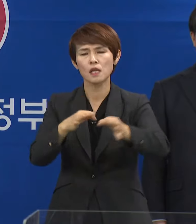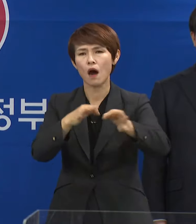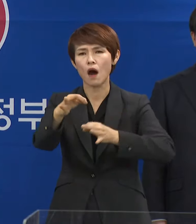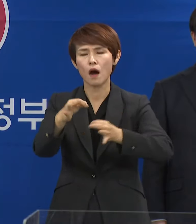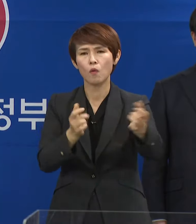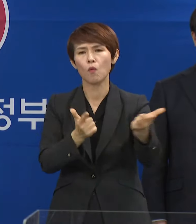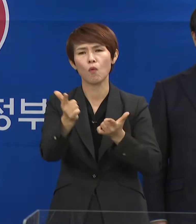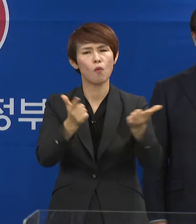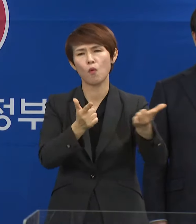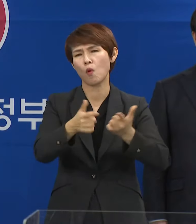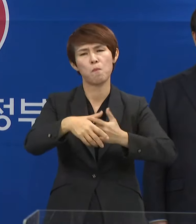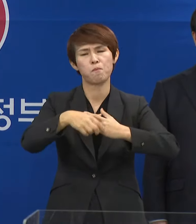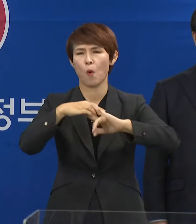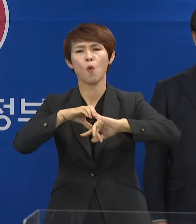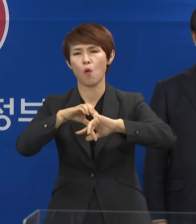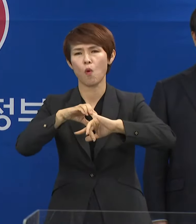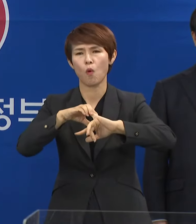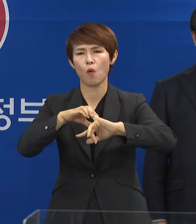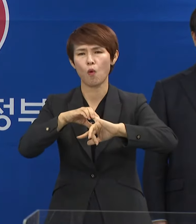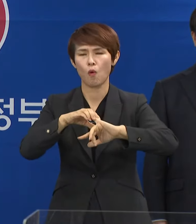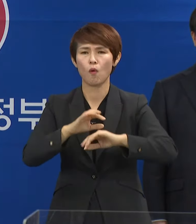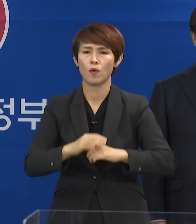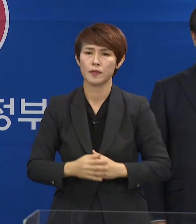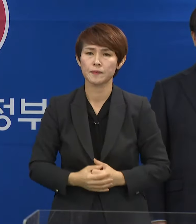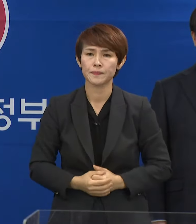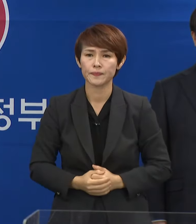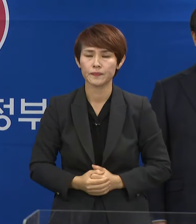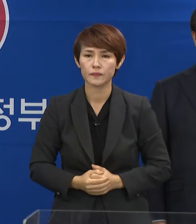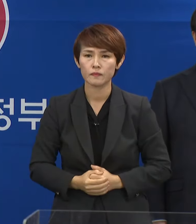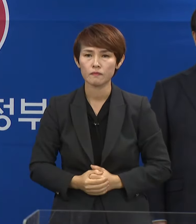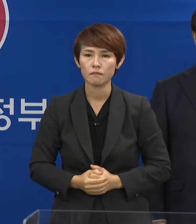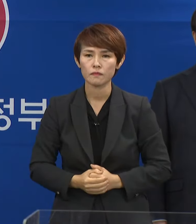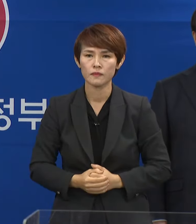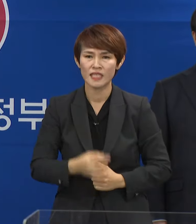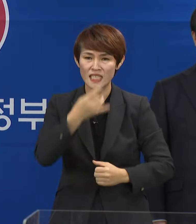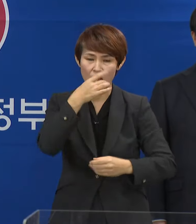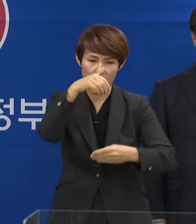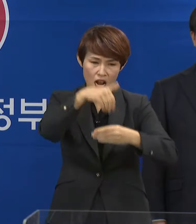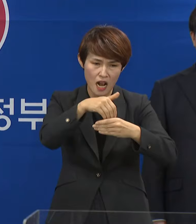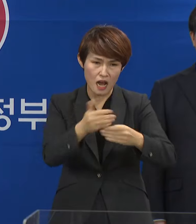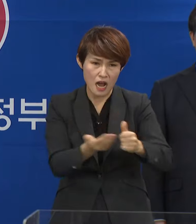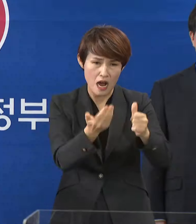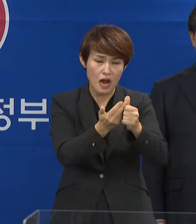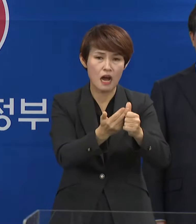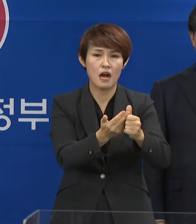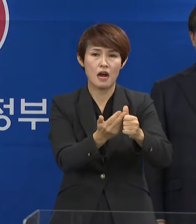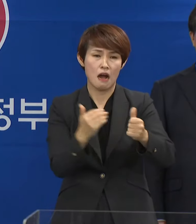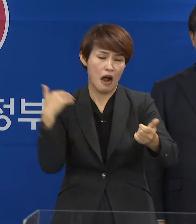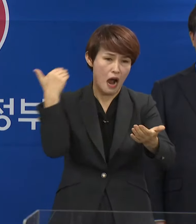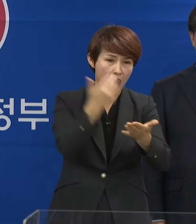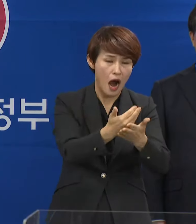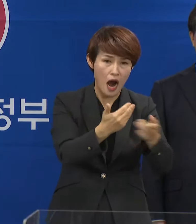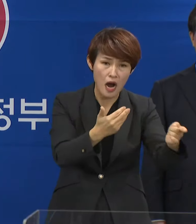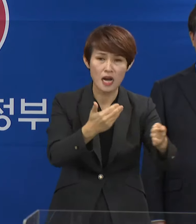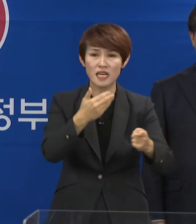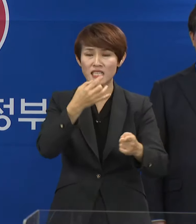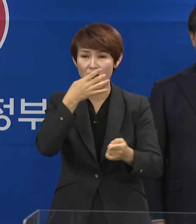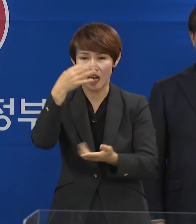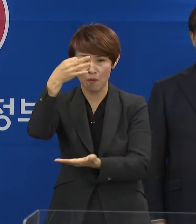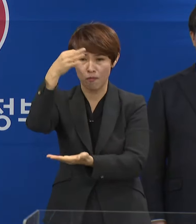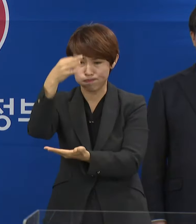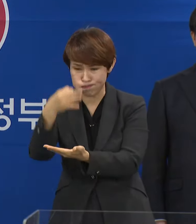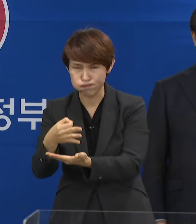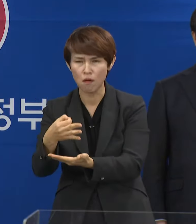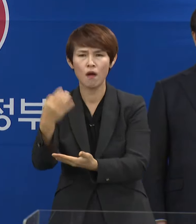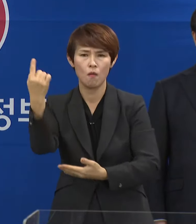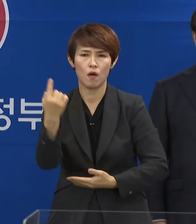수급조절 기능을 더욱 무력화시킵니다. 공급 과잉이 더 심해지고 가격은 더 떨어질